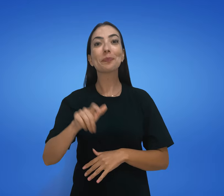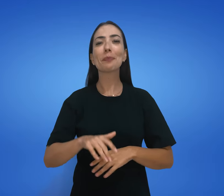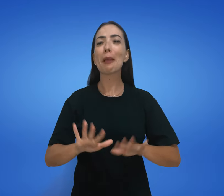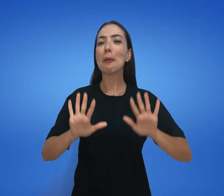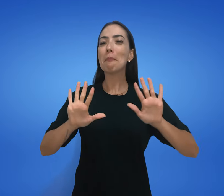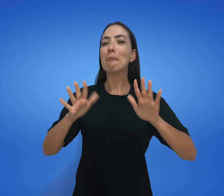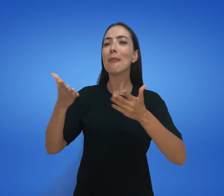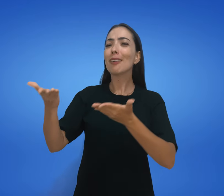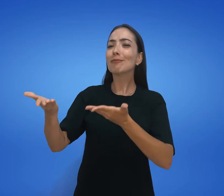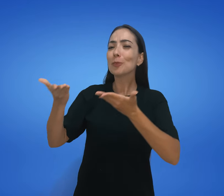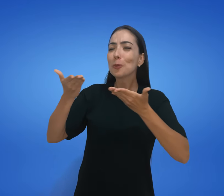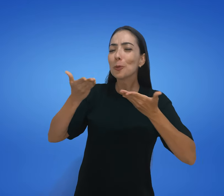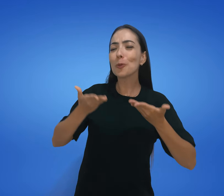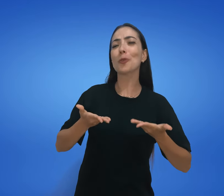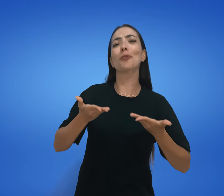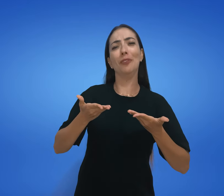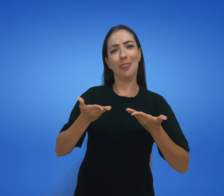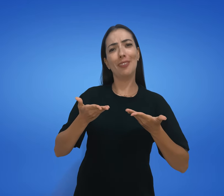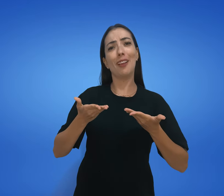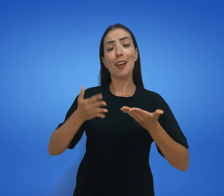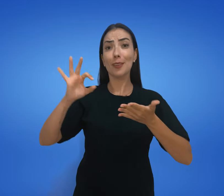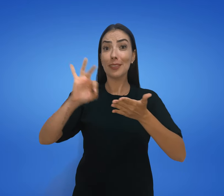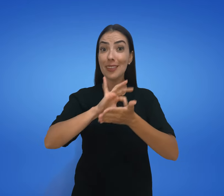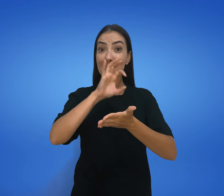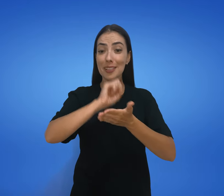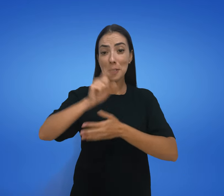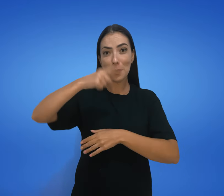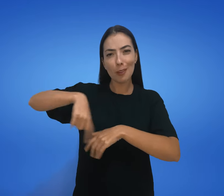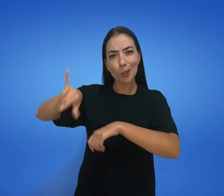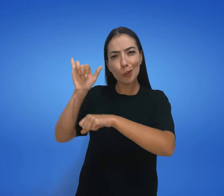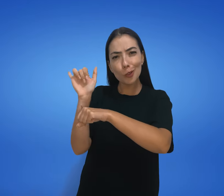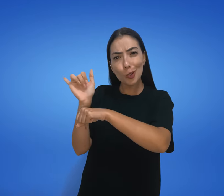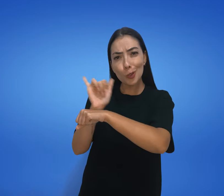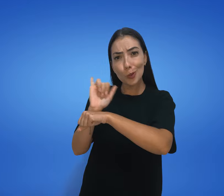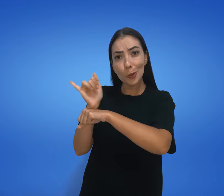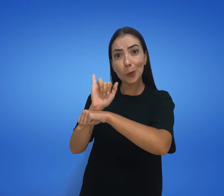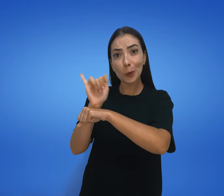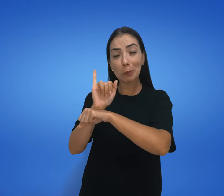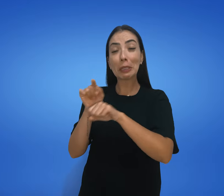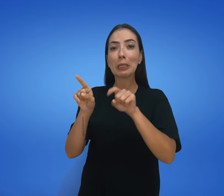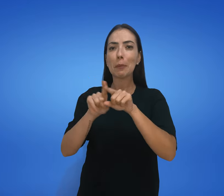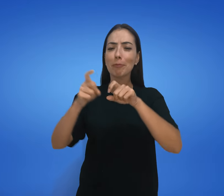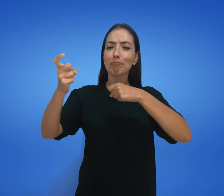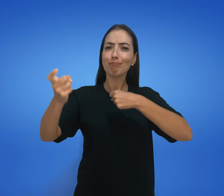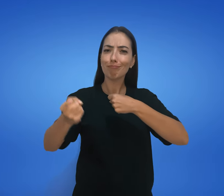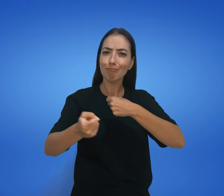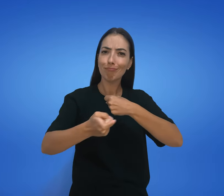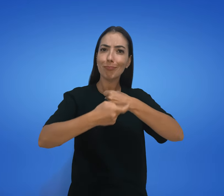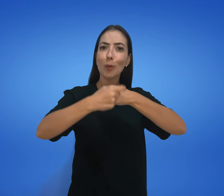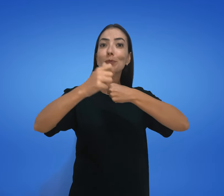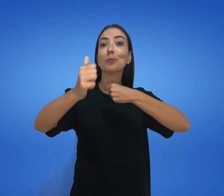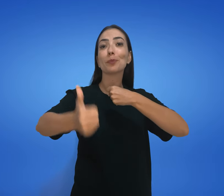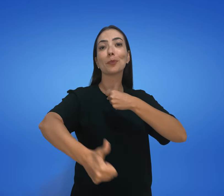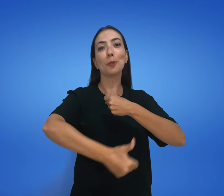Mas agora eu convido todos vocês a se inscreverem aqui no canal da Uníntese e a curtirem esse vídeo.